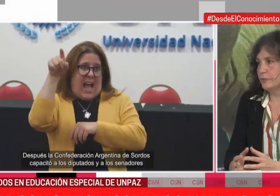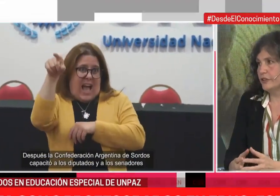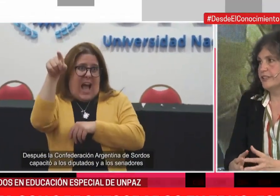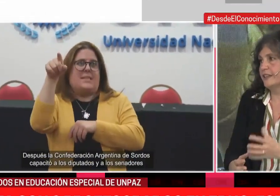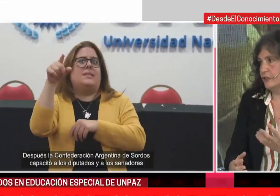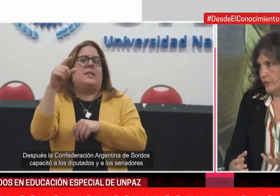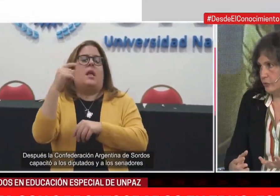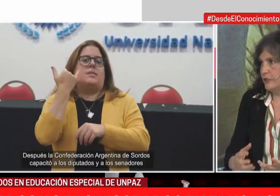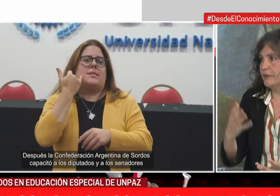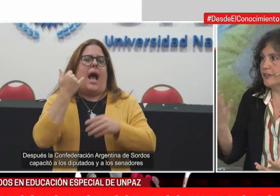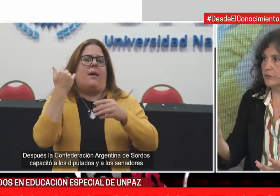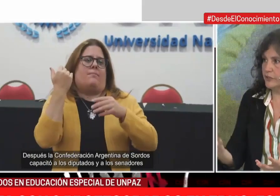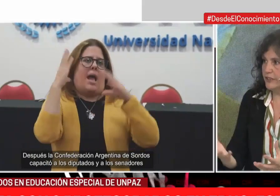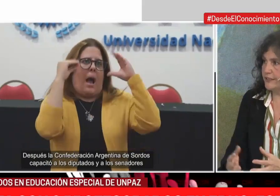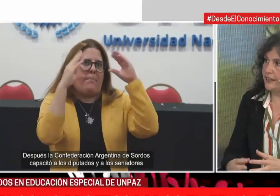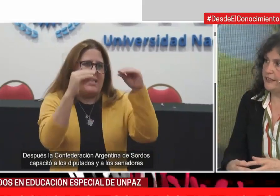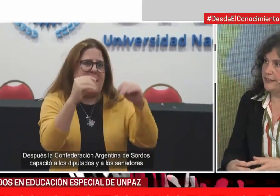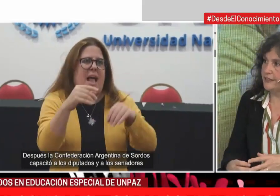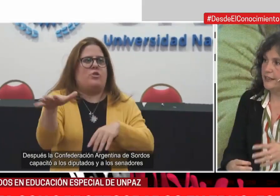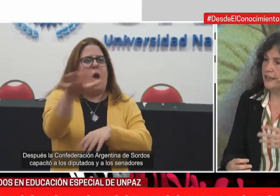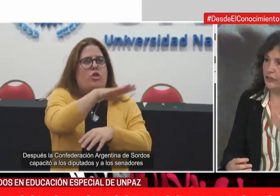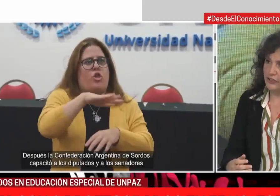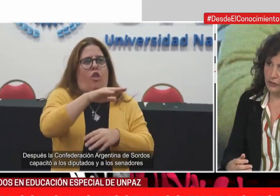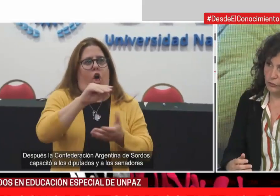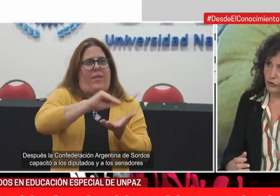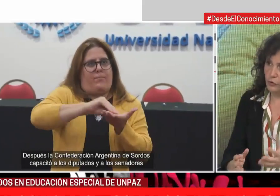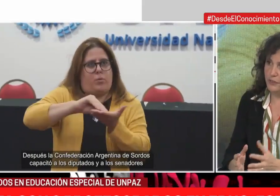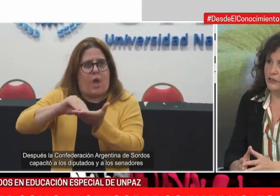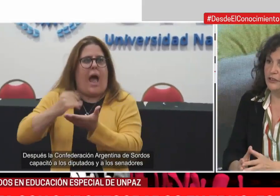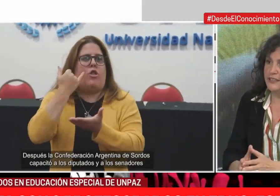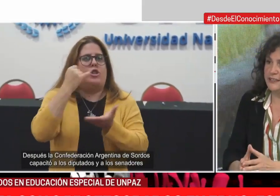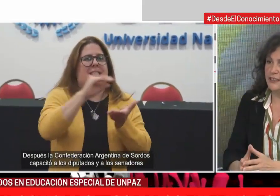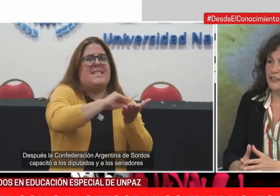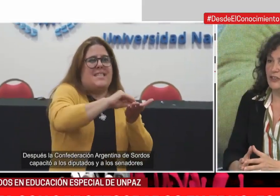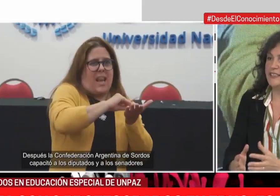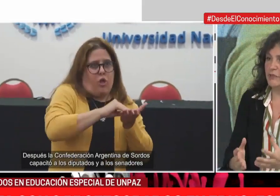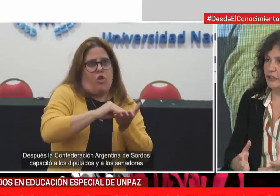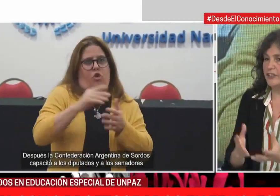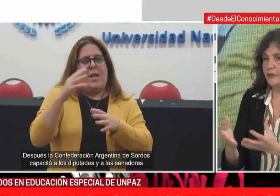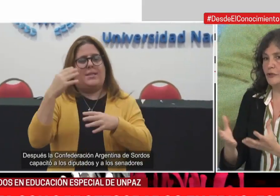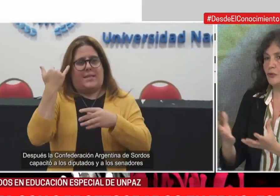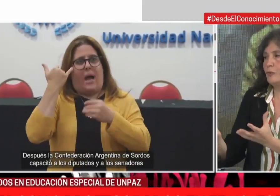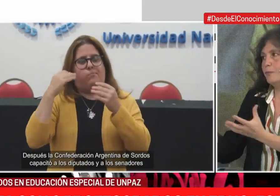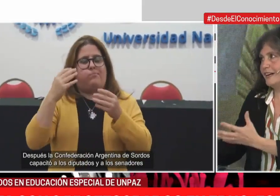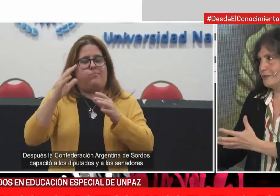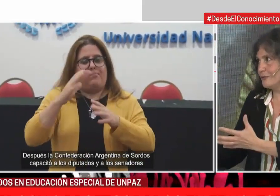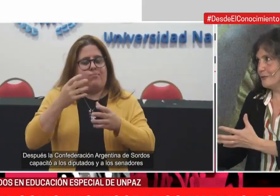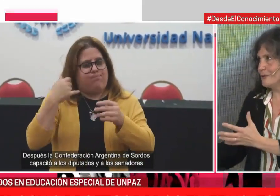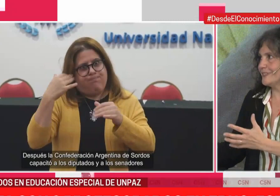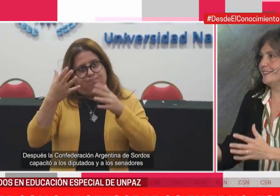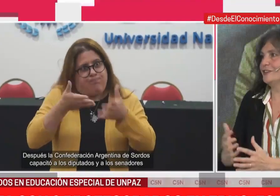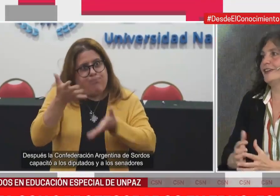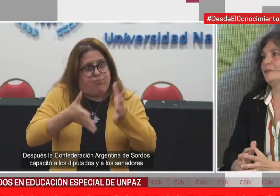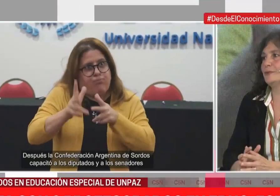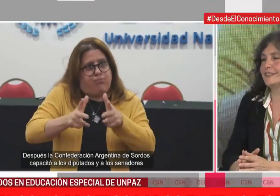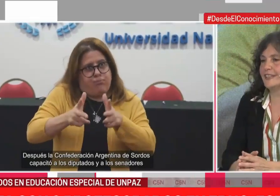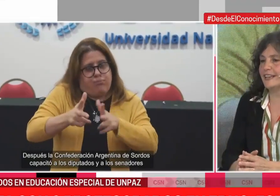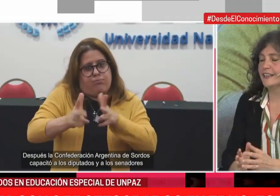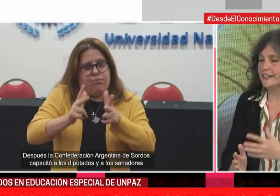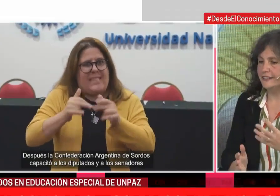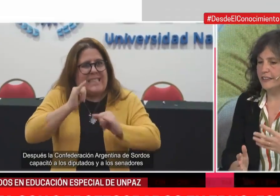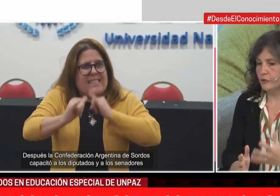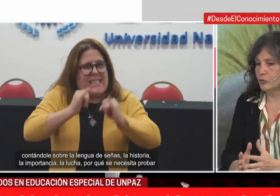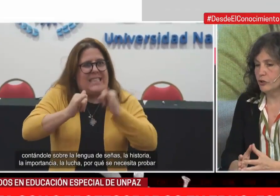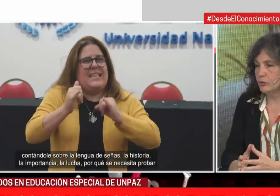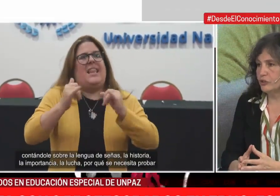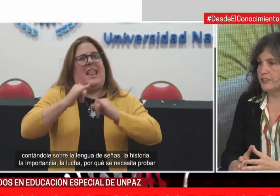educación superior está constituido por las universidades y los institutos superiores. Si bien no tenemos un par universitario en la provincia,